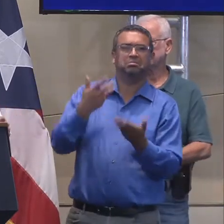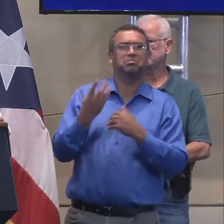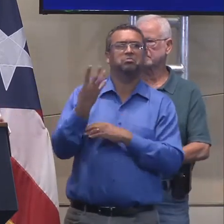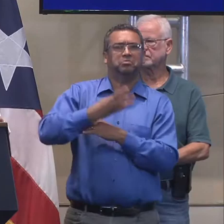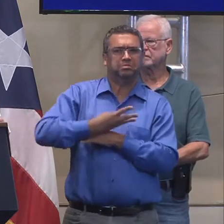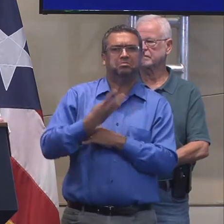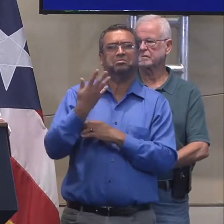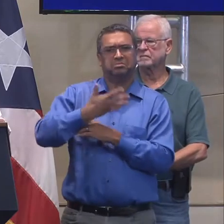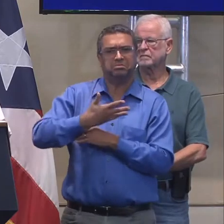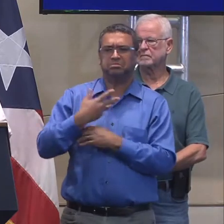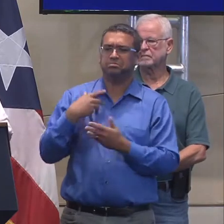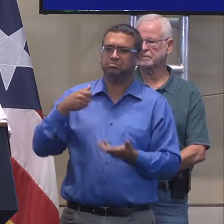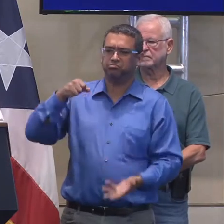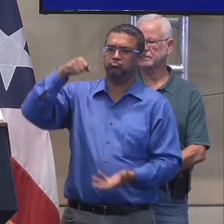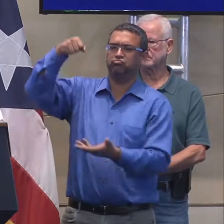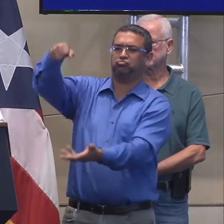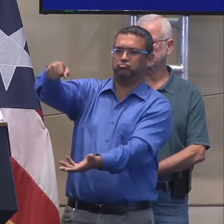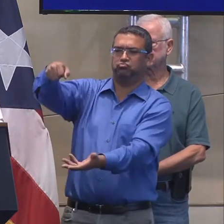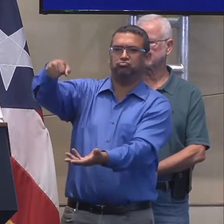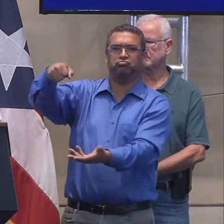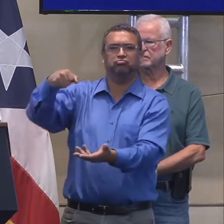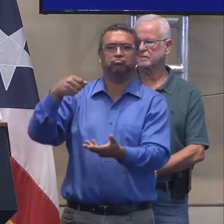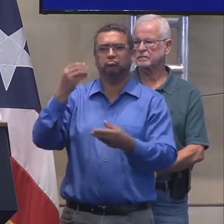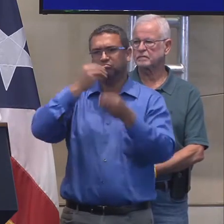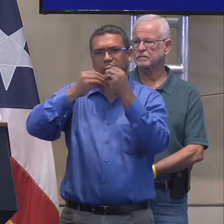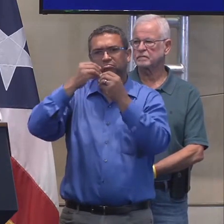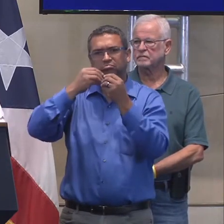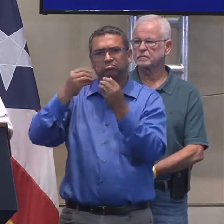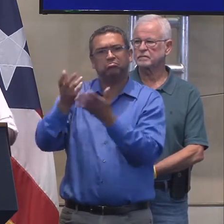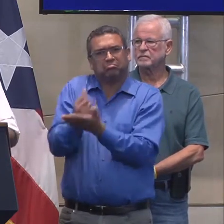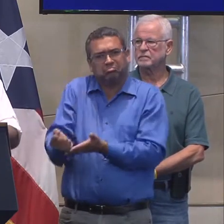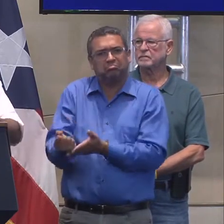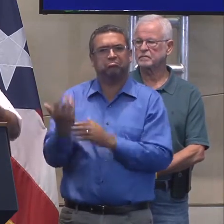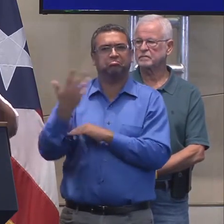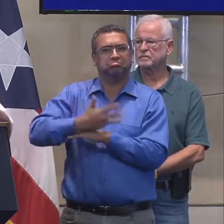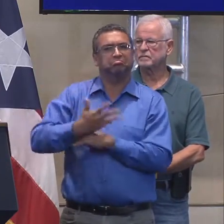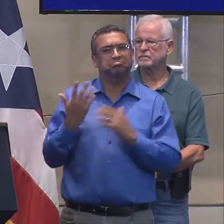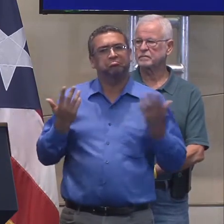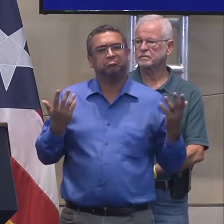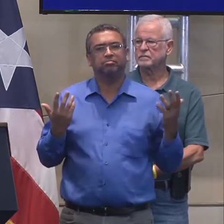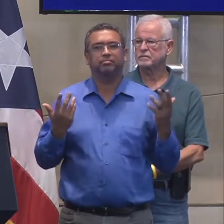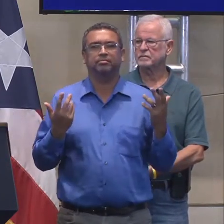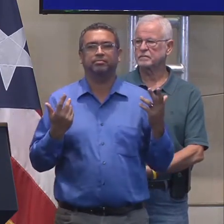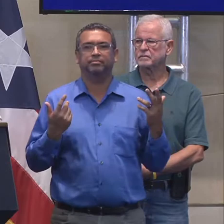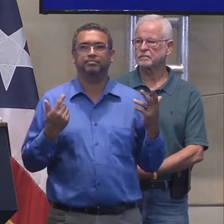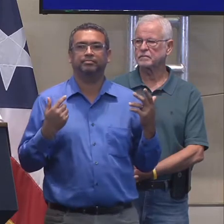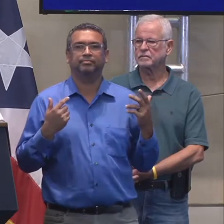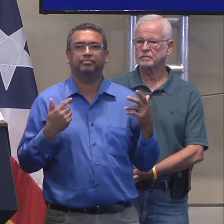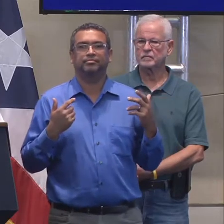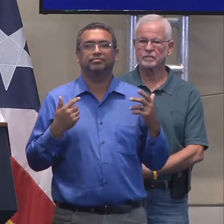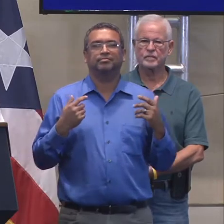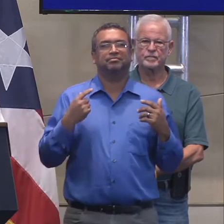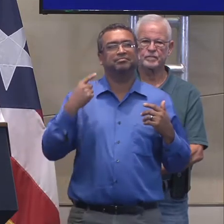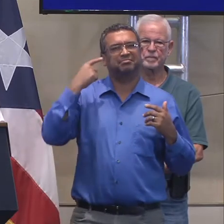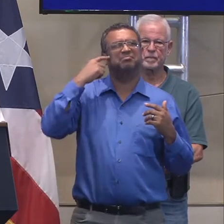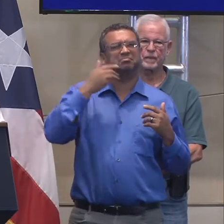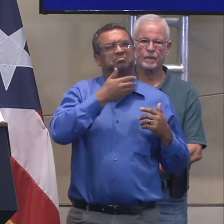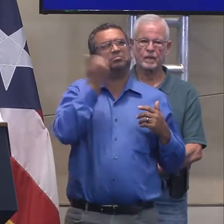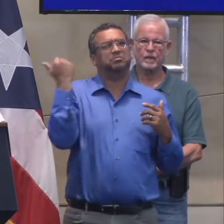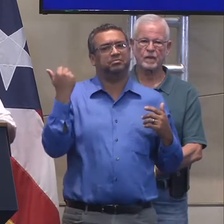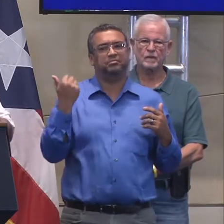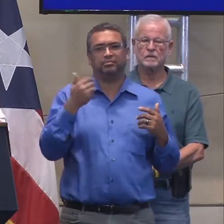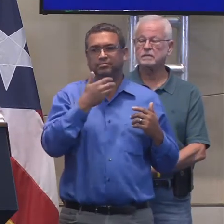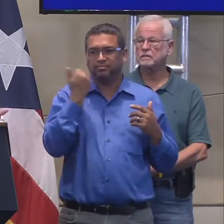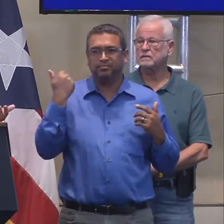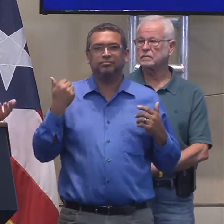días a, a los ciudadanos, eh, y, eh, de tal forma, operacionalmente para el gobierno es mejor, para el gobierno